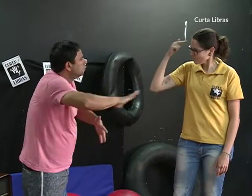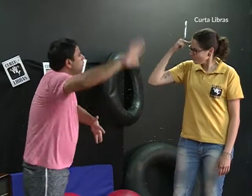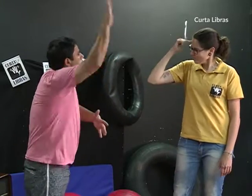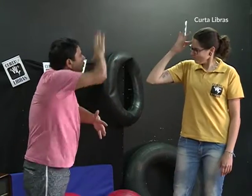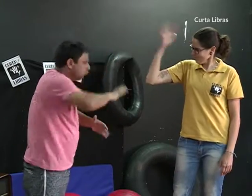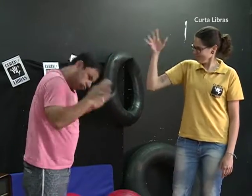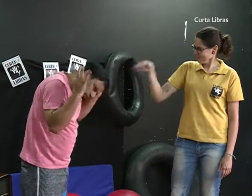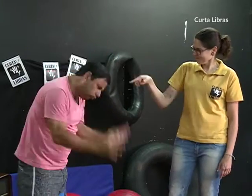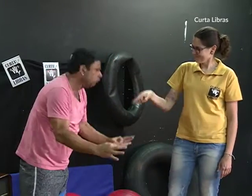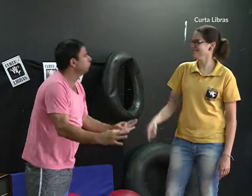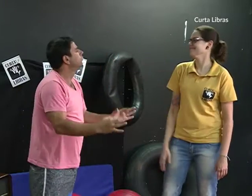lutar para que isso aconteça.